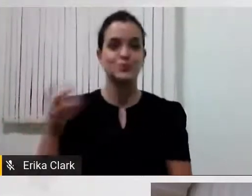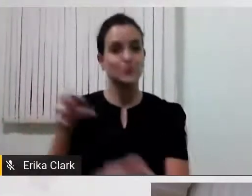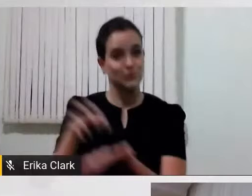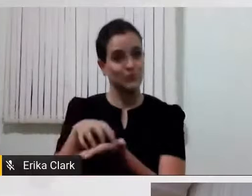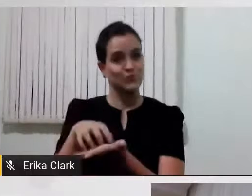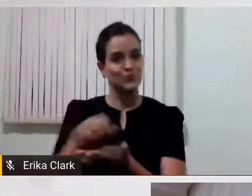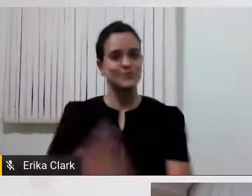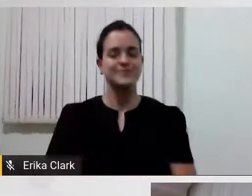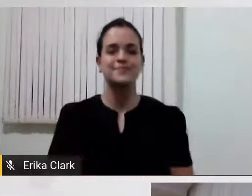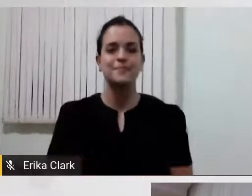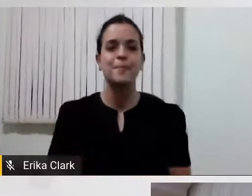então,